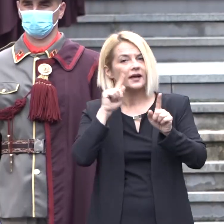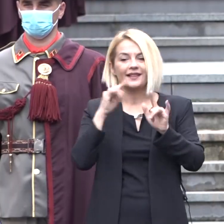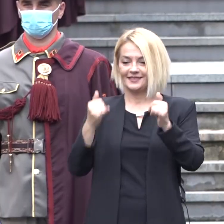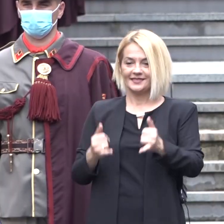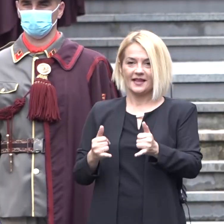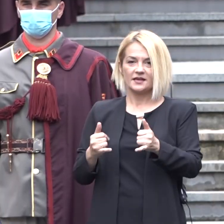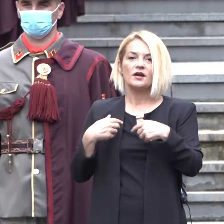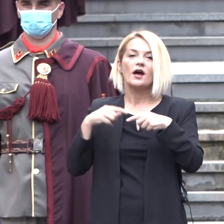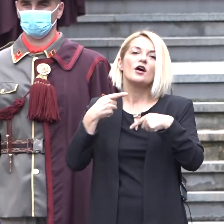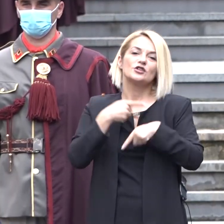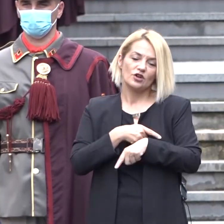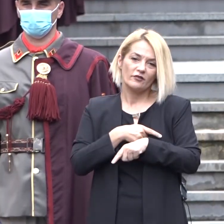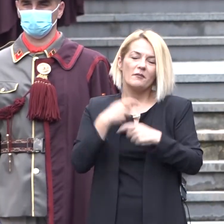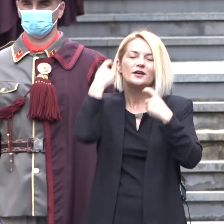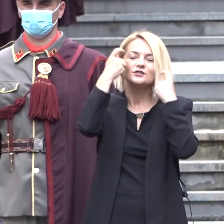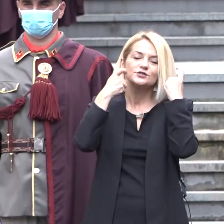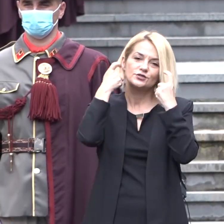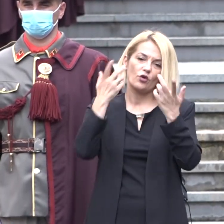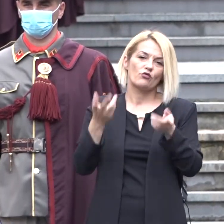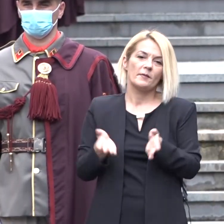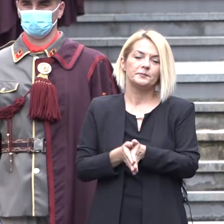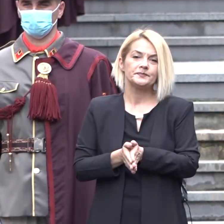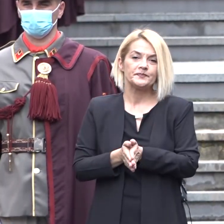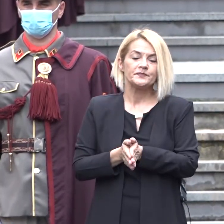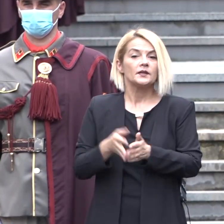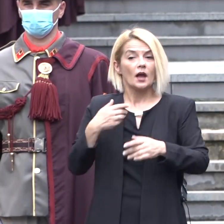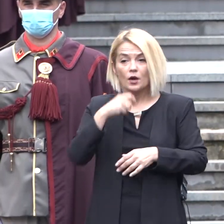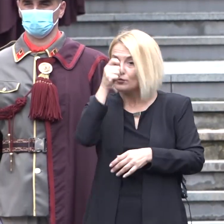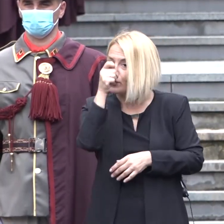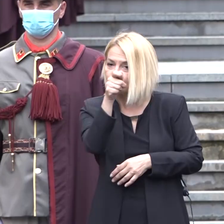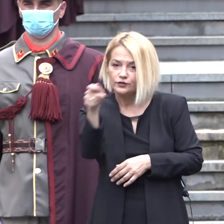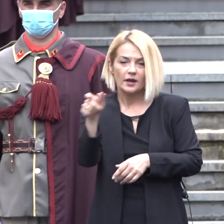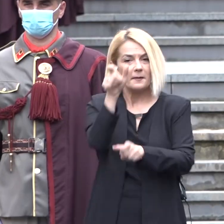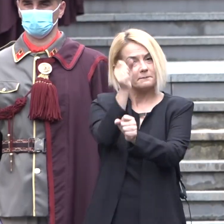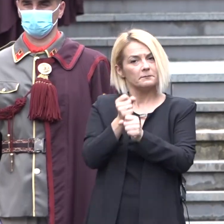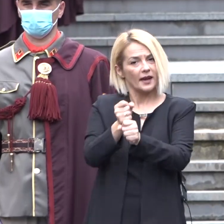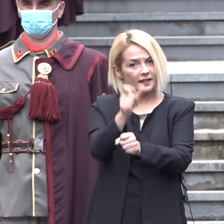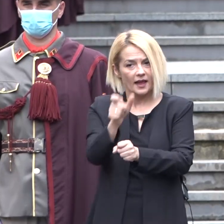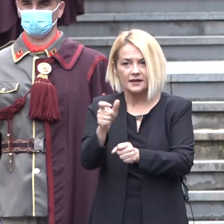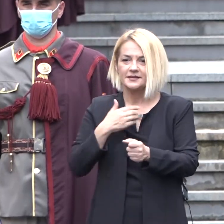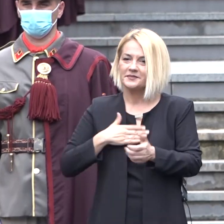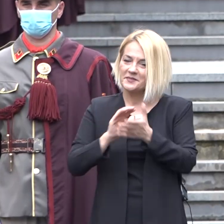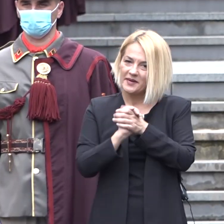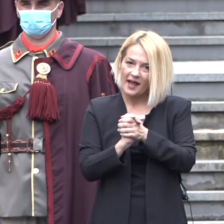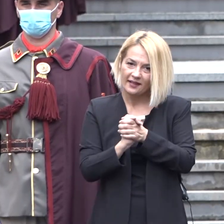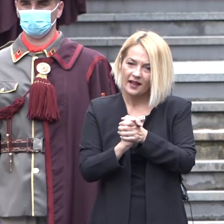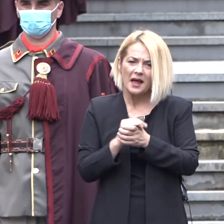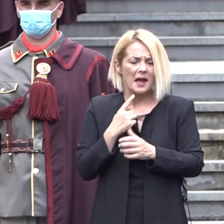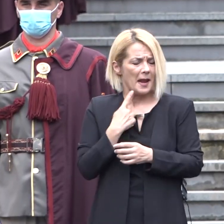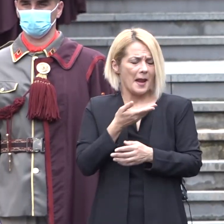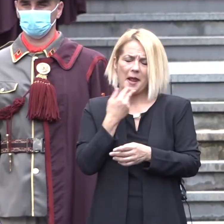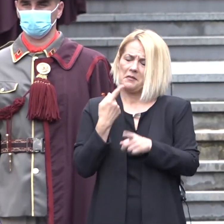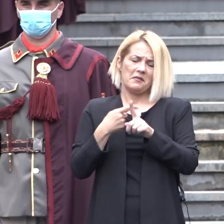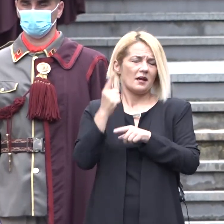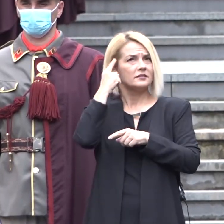денес, за жал, можеме само да сонуваме. Почетувани пратеници, драги пријатели, немам ниту најмала намера